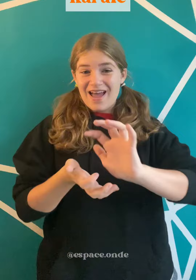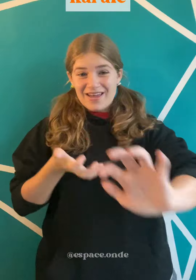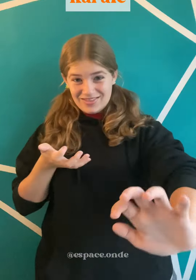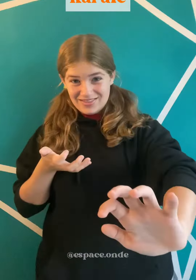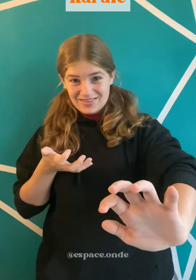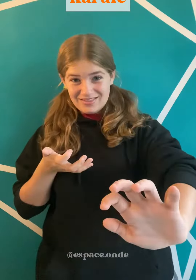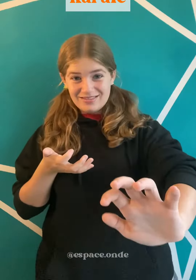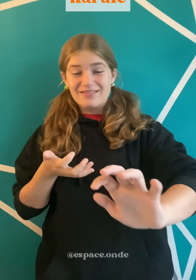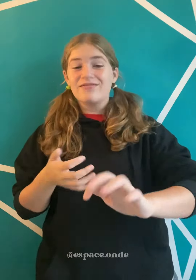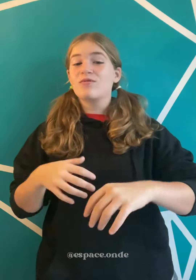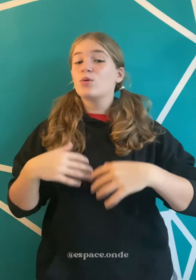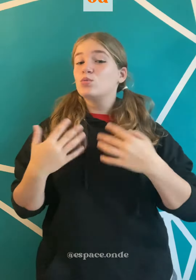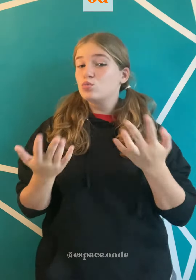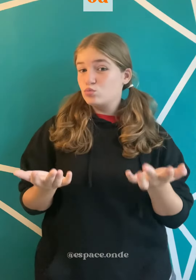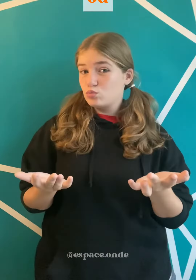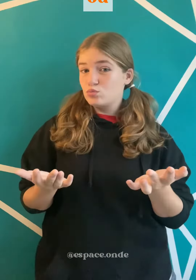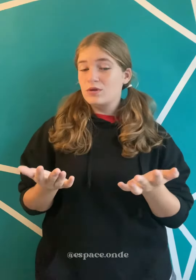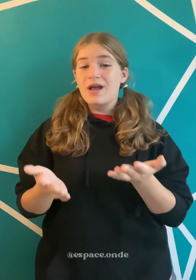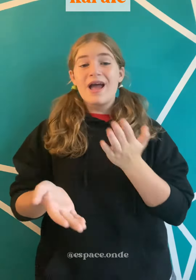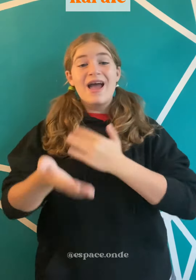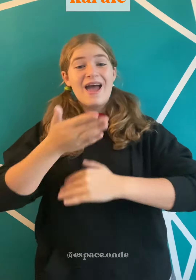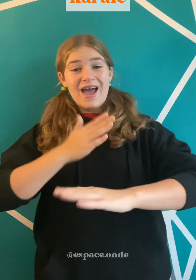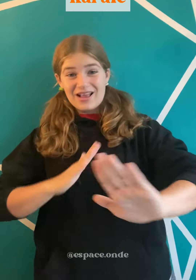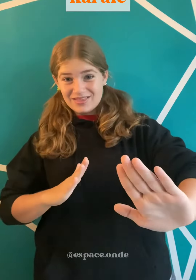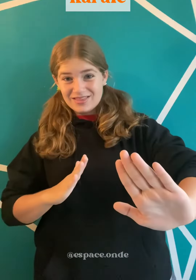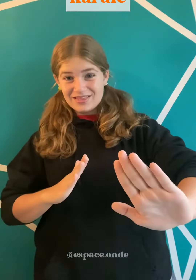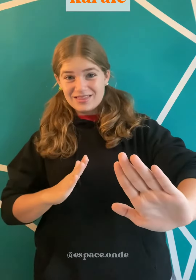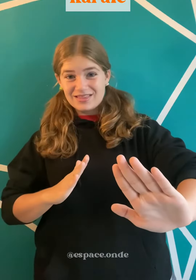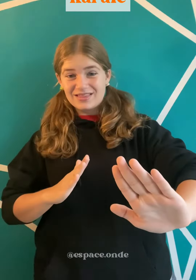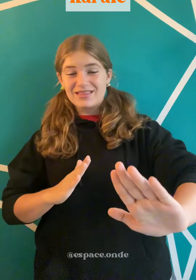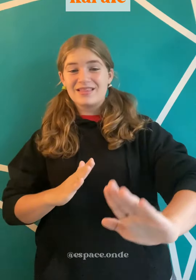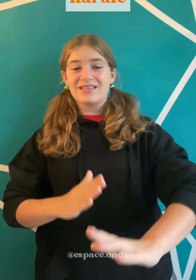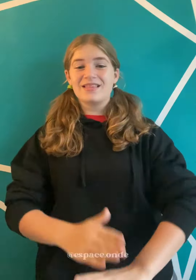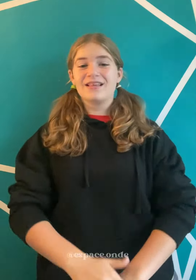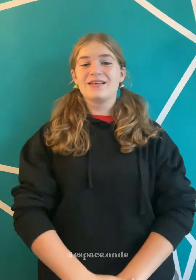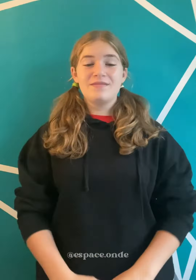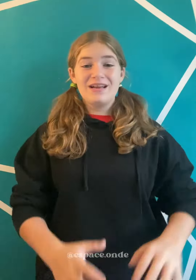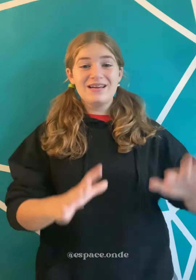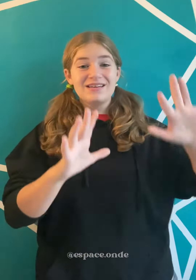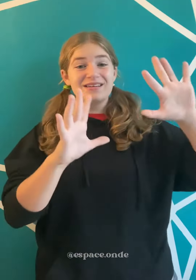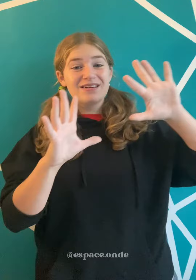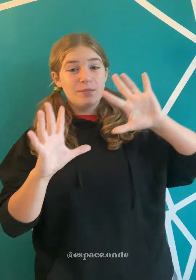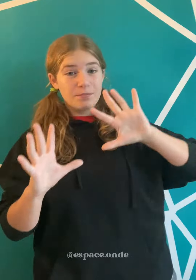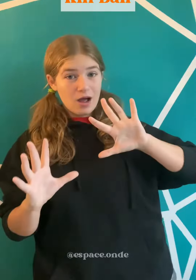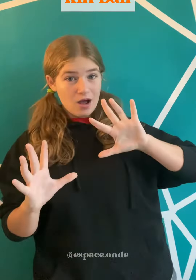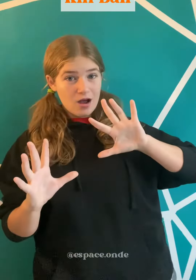Karaté Ou Karaté Kinball